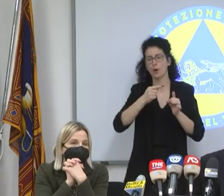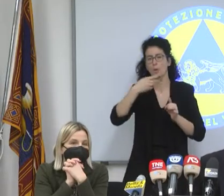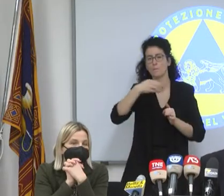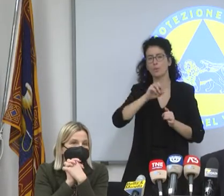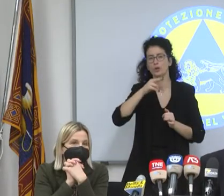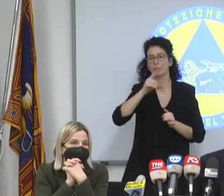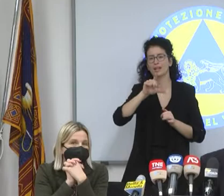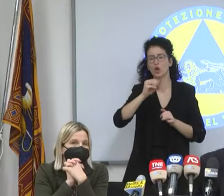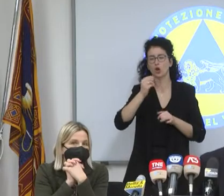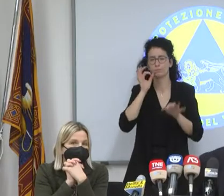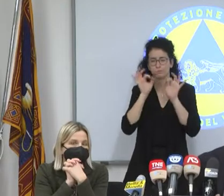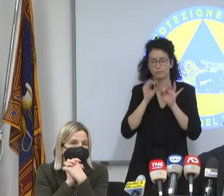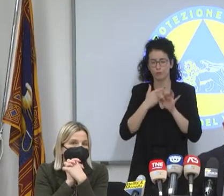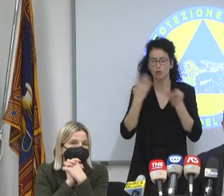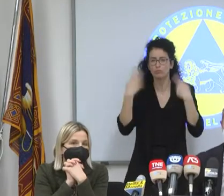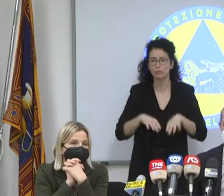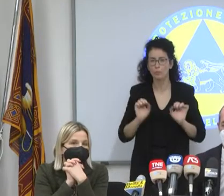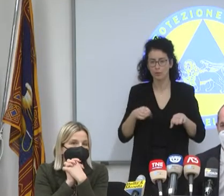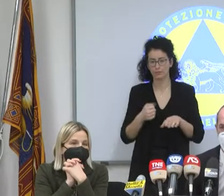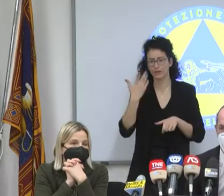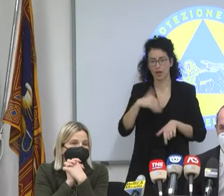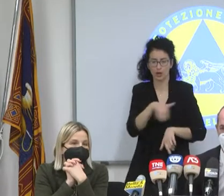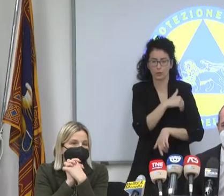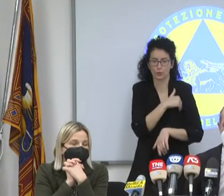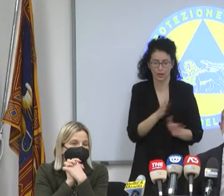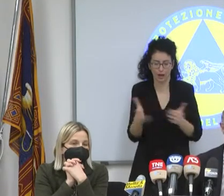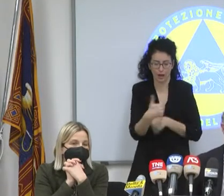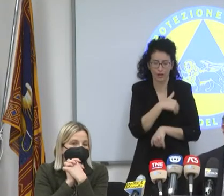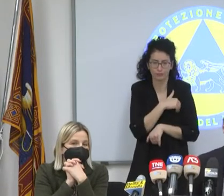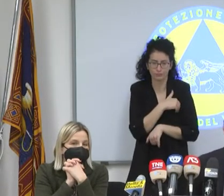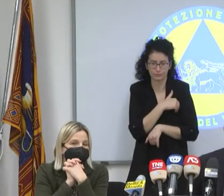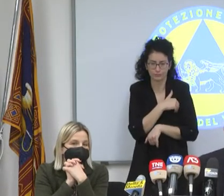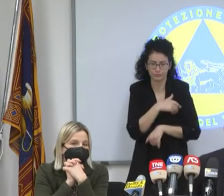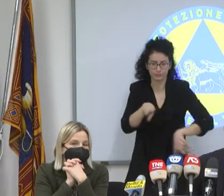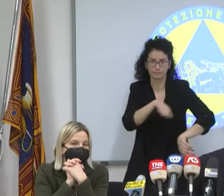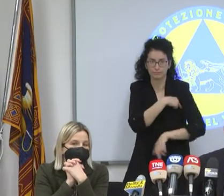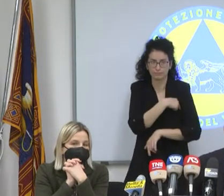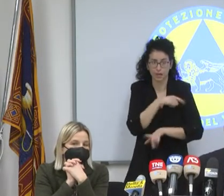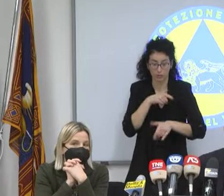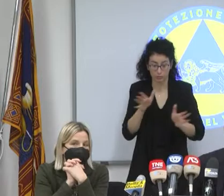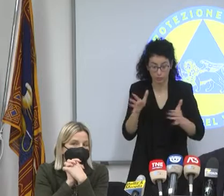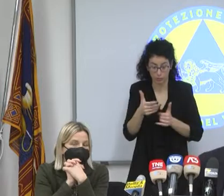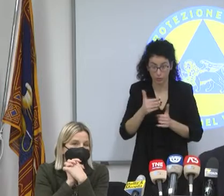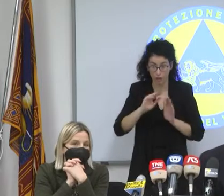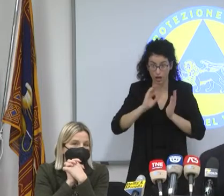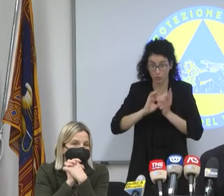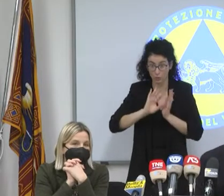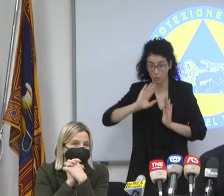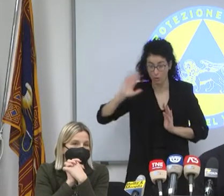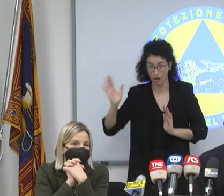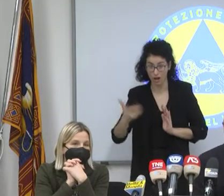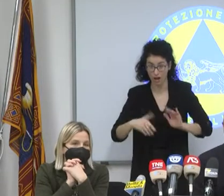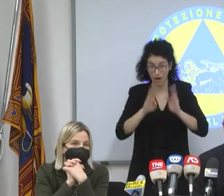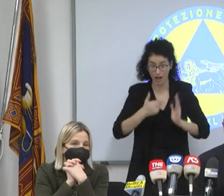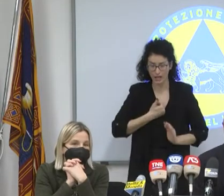funzioni. Se c'era un compagno di classe che si beccava il morbillo, cosa si faceva? Andava a casa tutta la scuola? Stava a casa, lui si